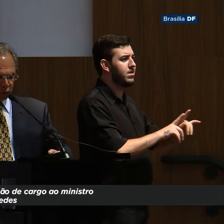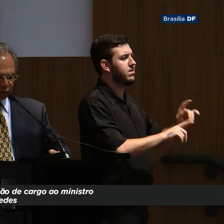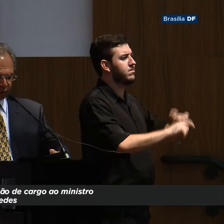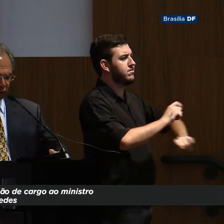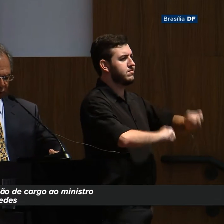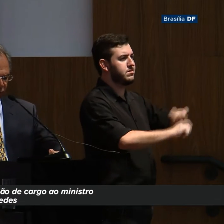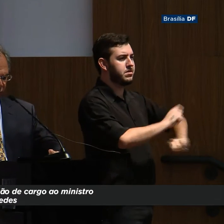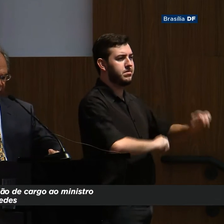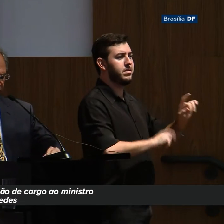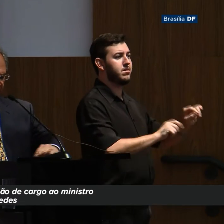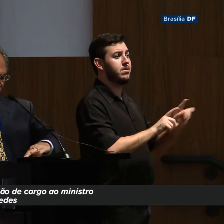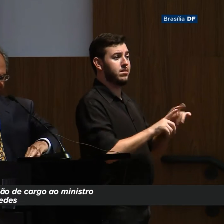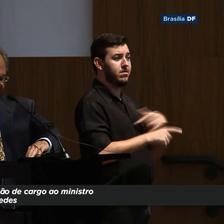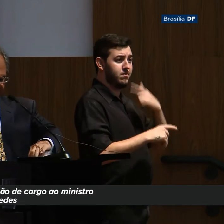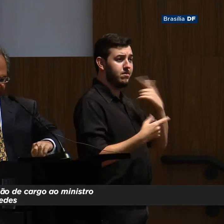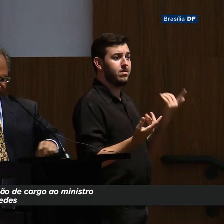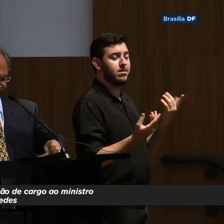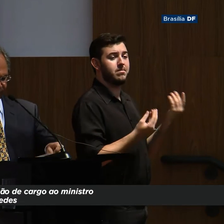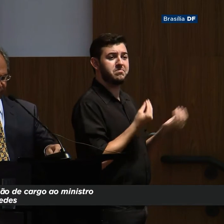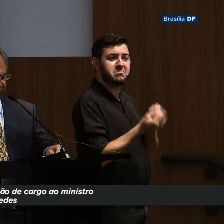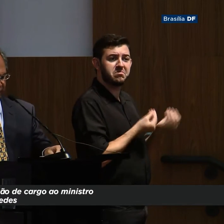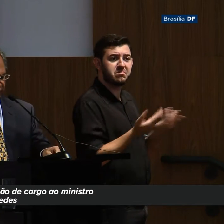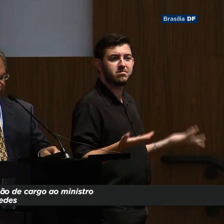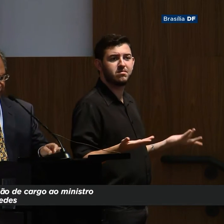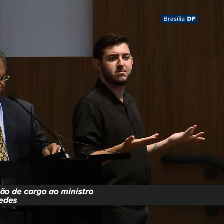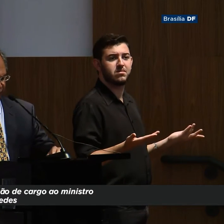O nosso diagnóstico, portanto, tem que começar